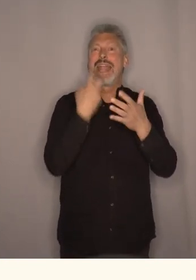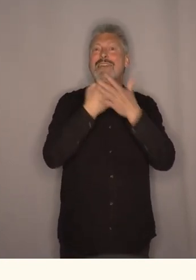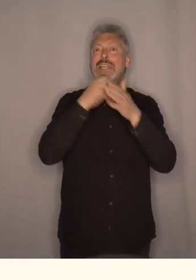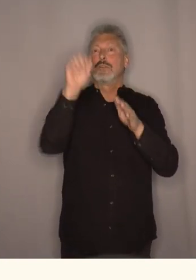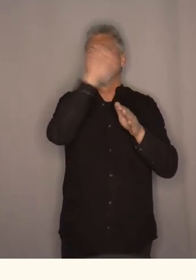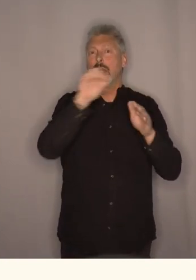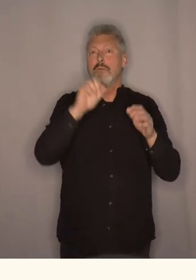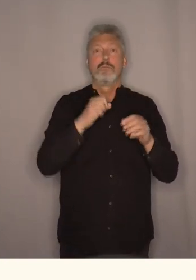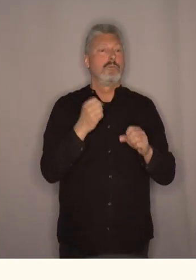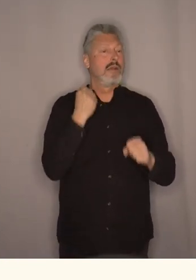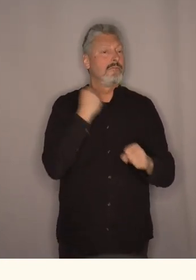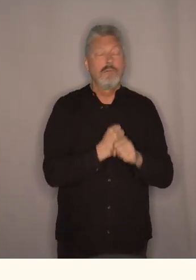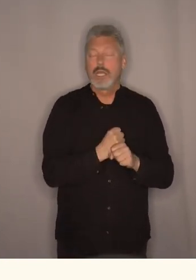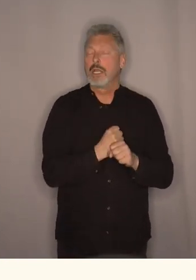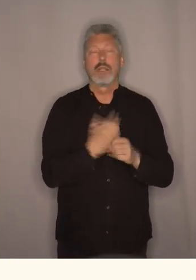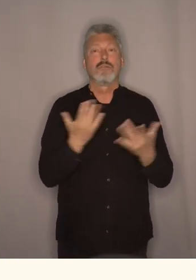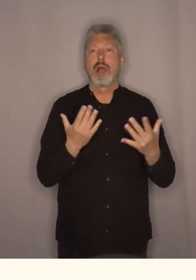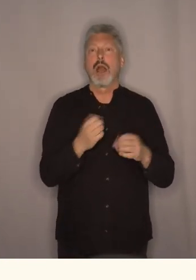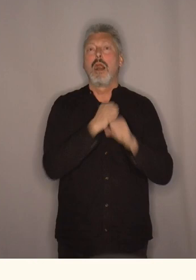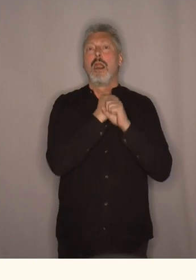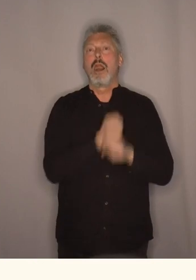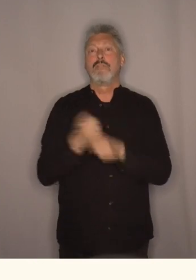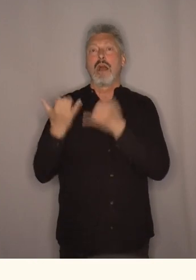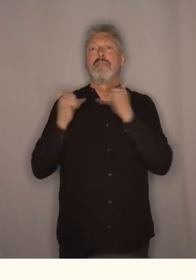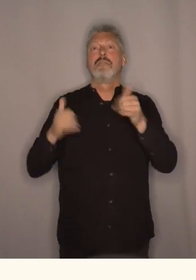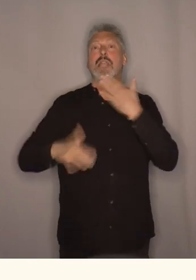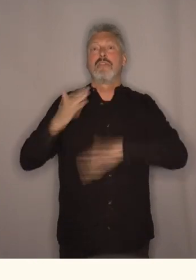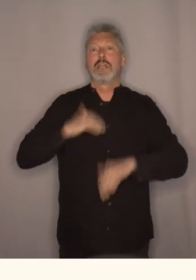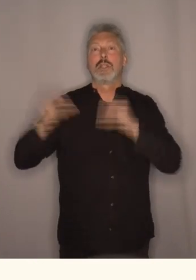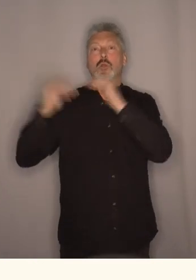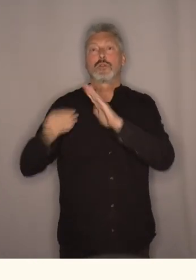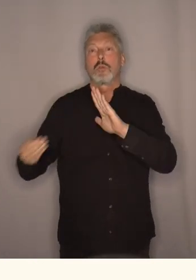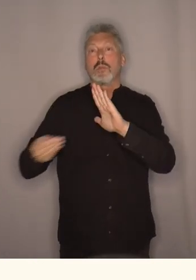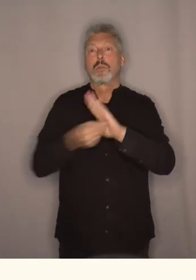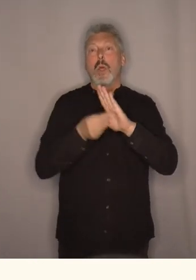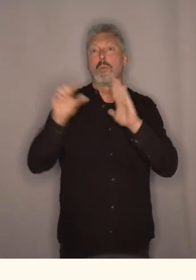Men egentlig så er de veldig avhengige av denne krivillige organisasjonen som hjelper dem.